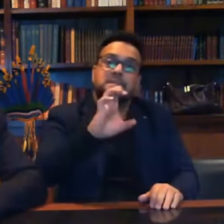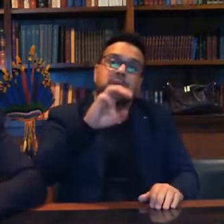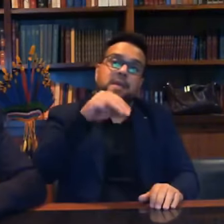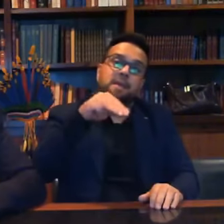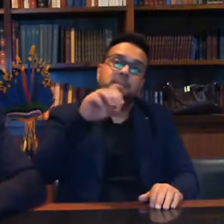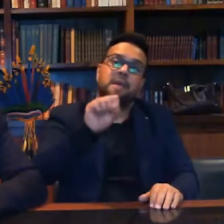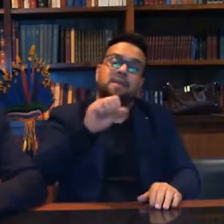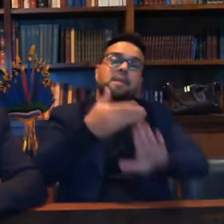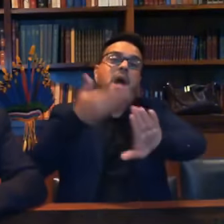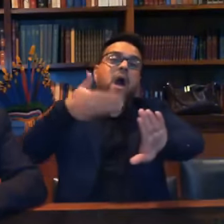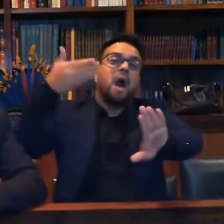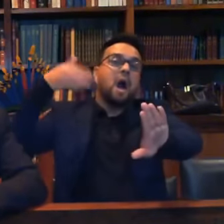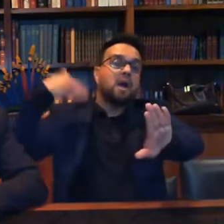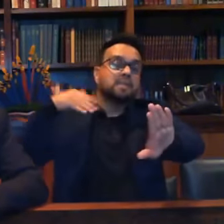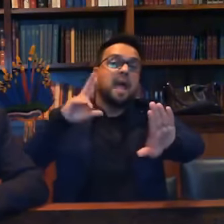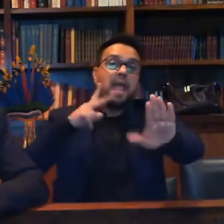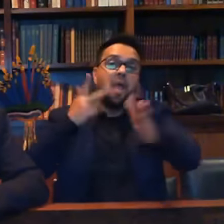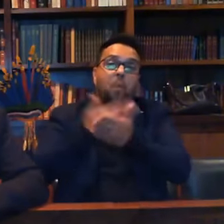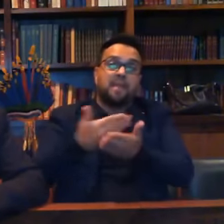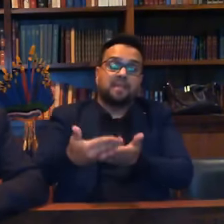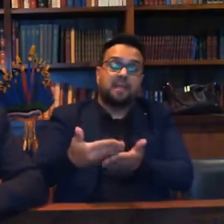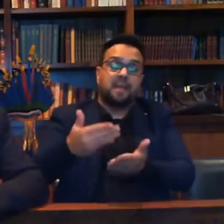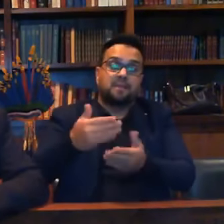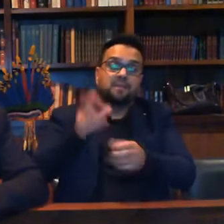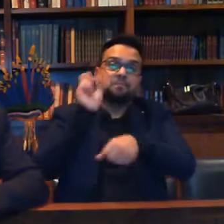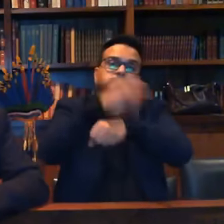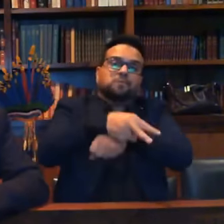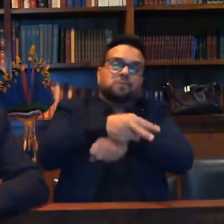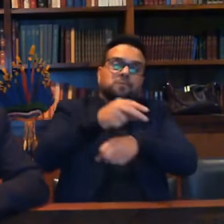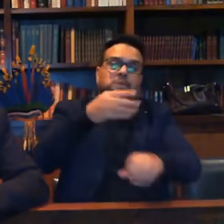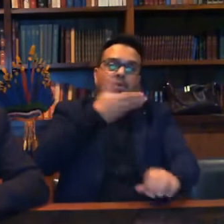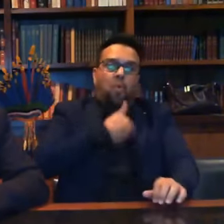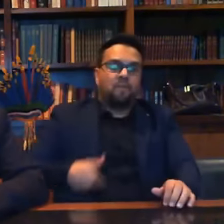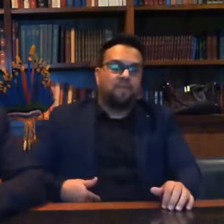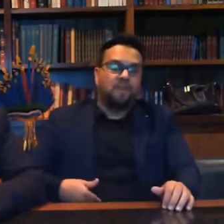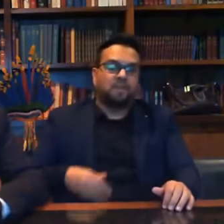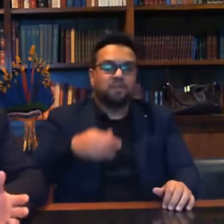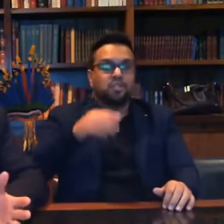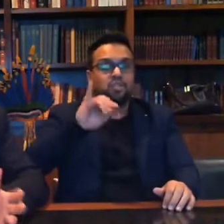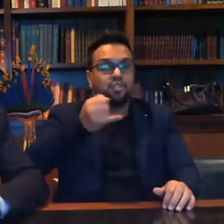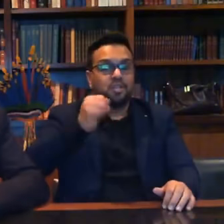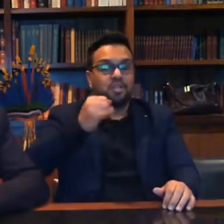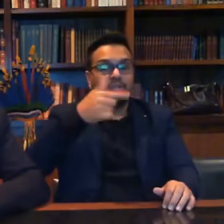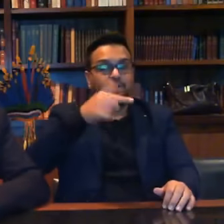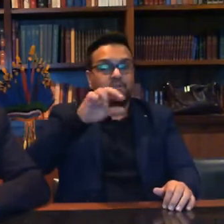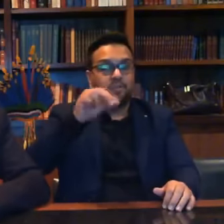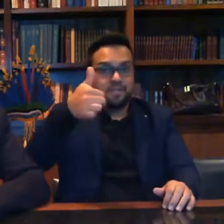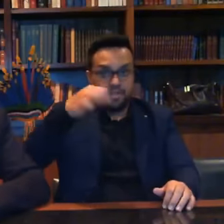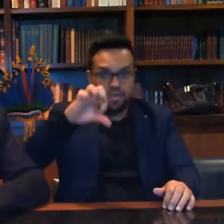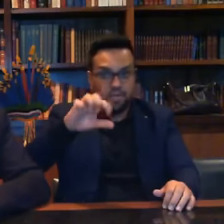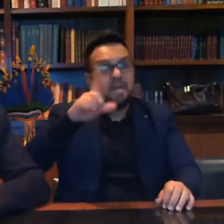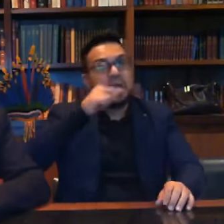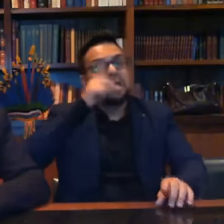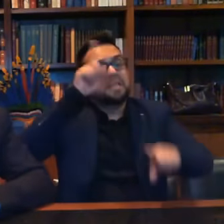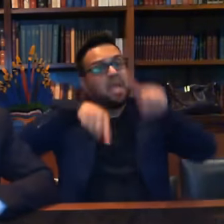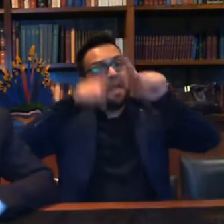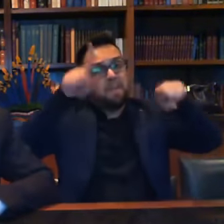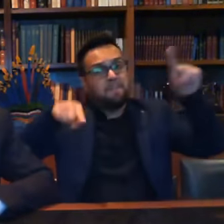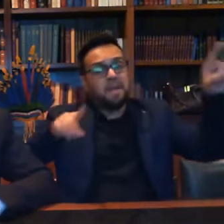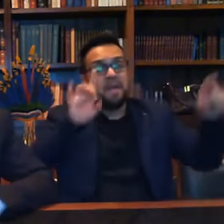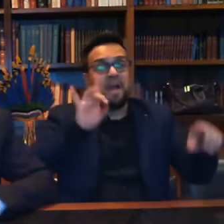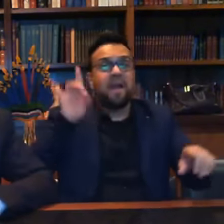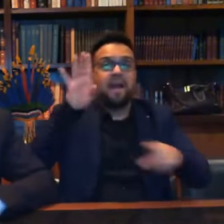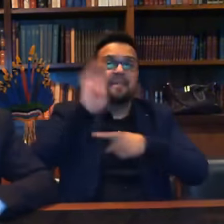Quanto era cobrado quando eu assumi lá em janeiro de 2019? Se bem que ele é variável para cada estado. É um